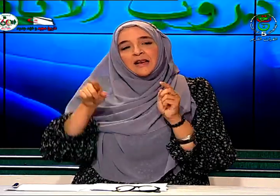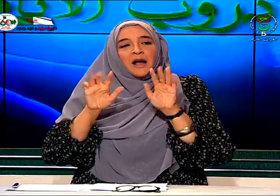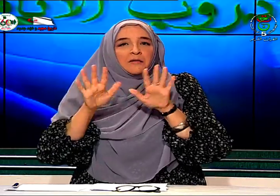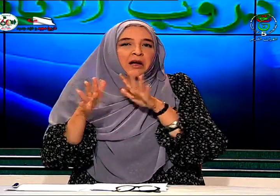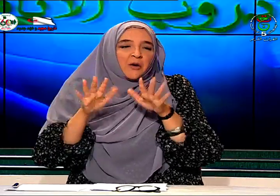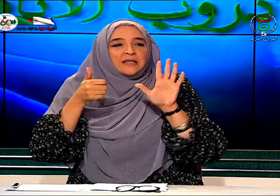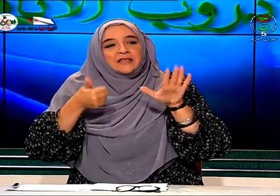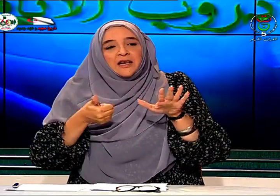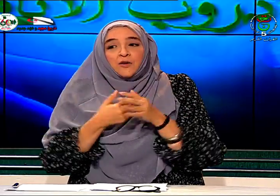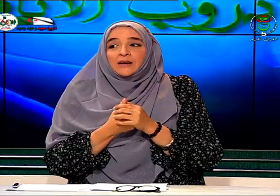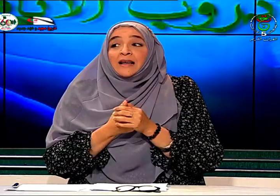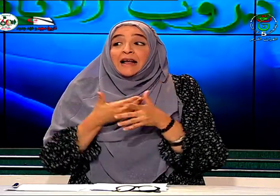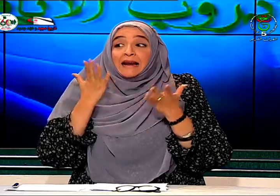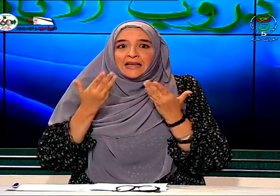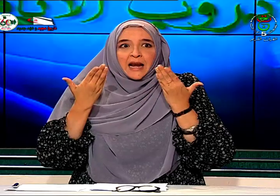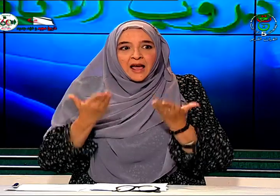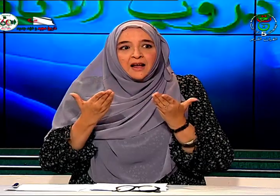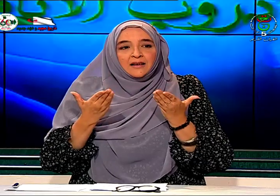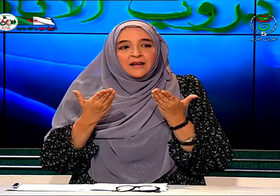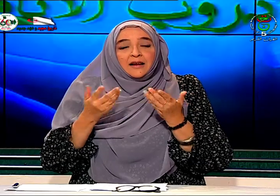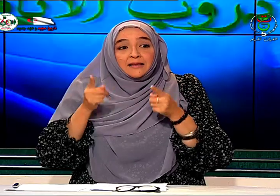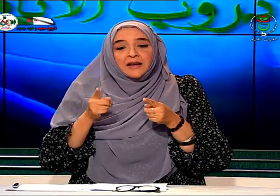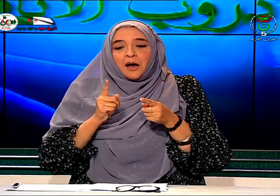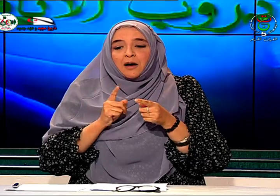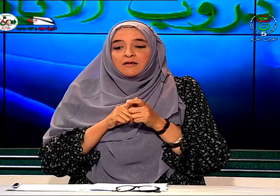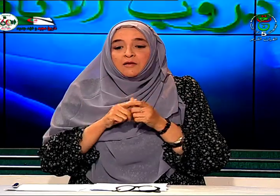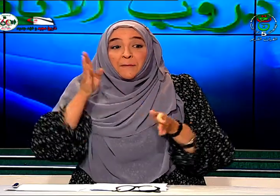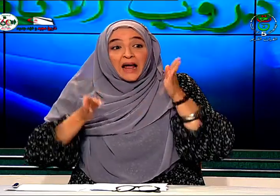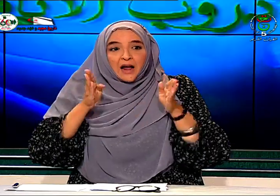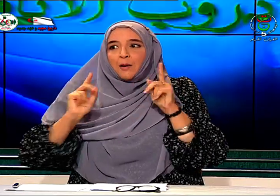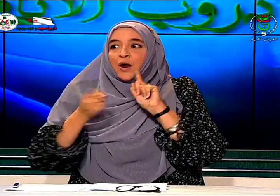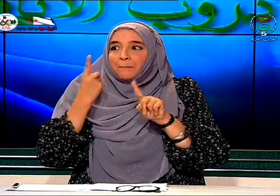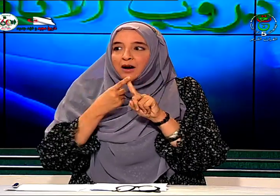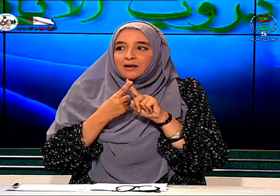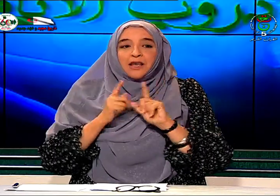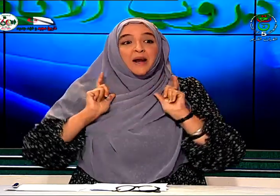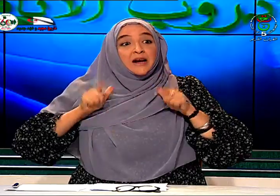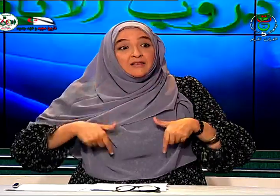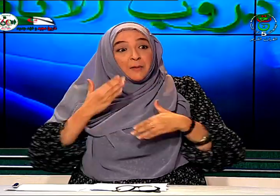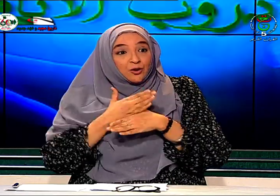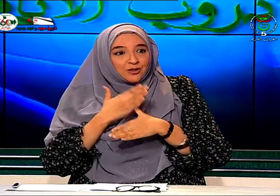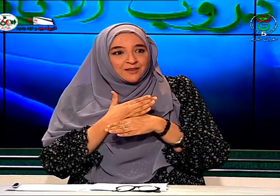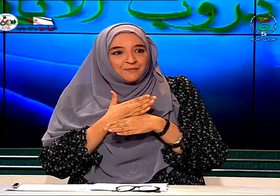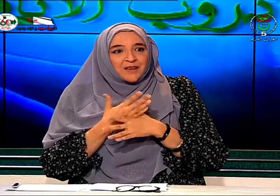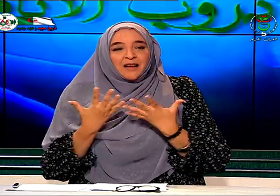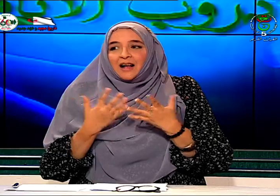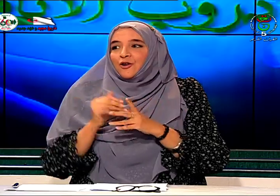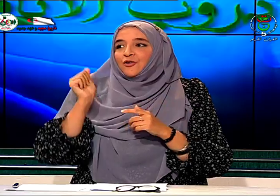حوالي ست سنوات لكن الآن لدينا مرحلة مهمة هي مرحلة التمدرس كل